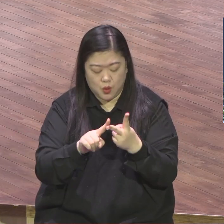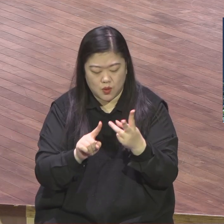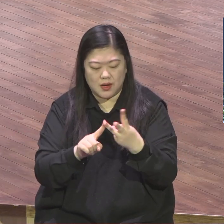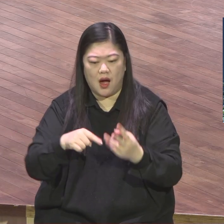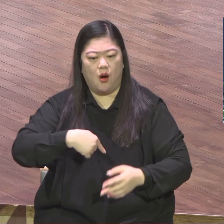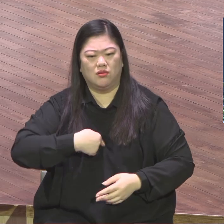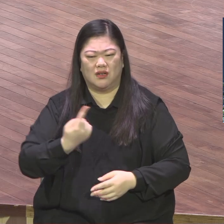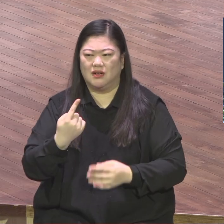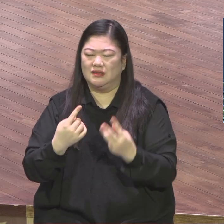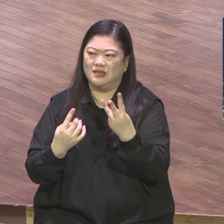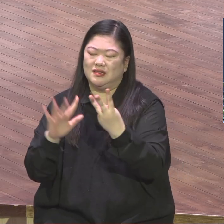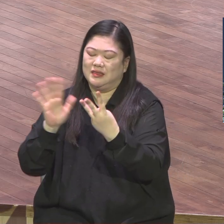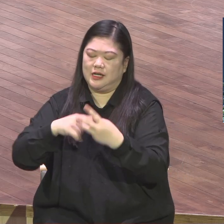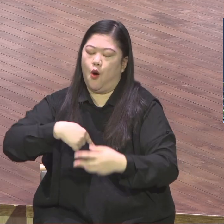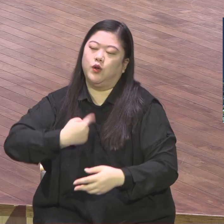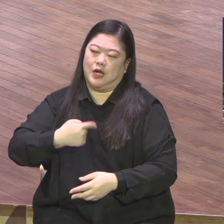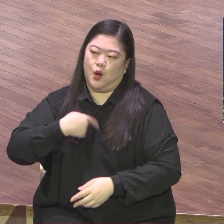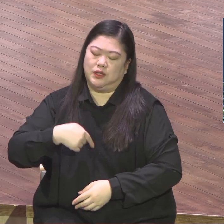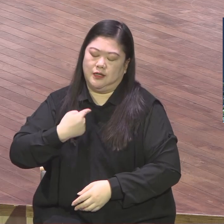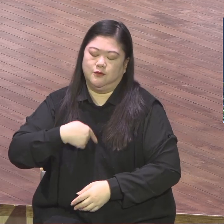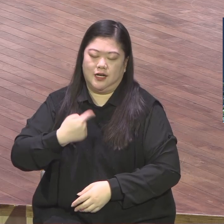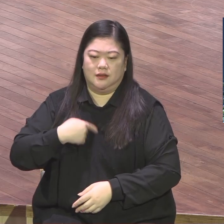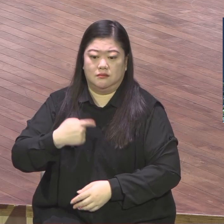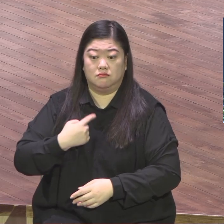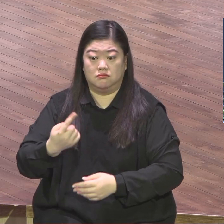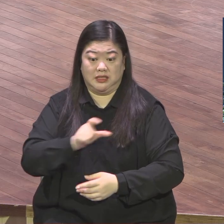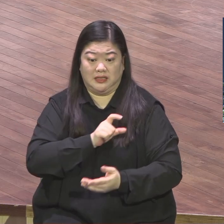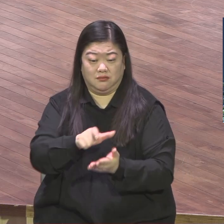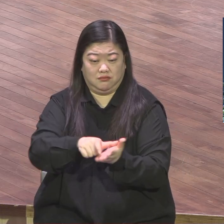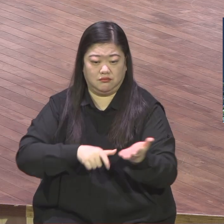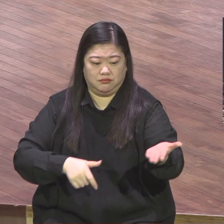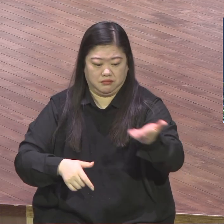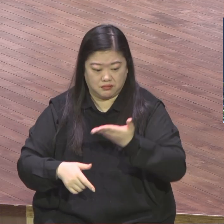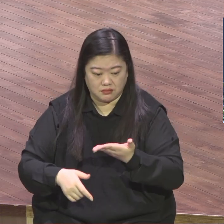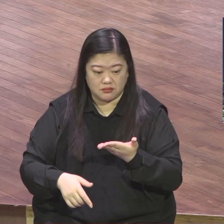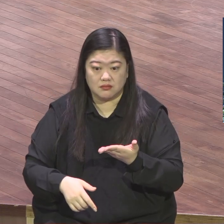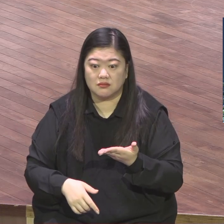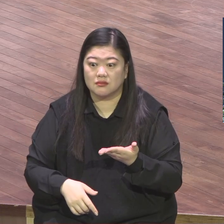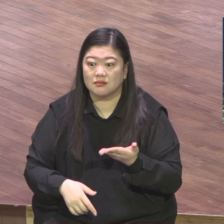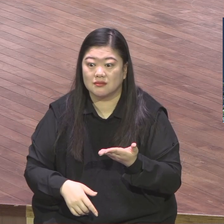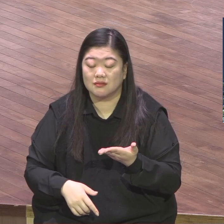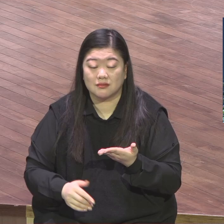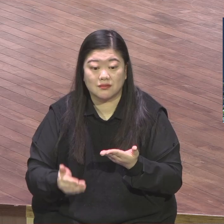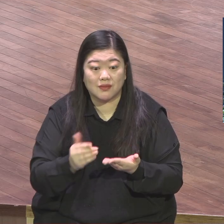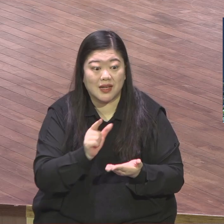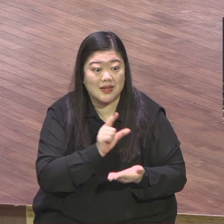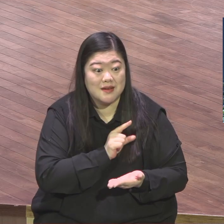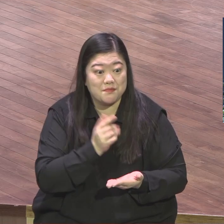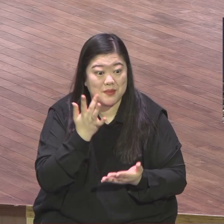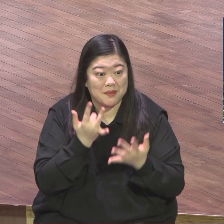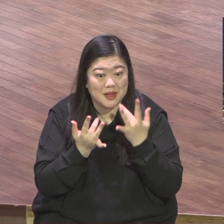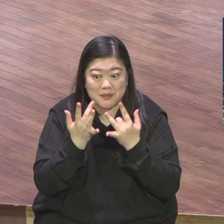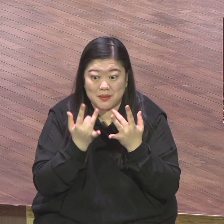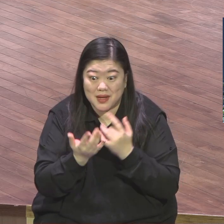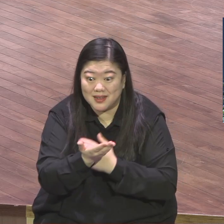구성이 되었습니다 영국의 전승도들은 3일조 시스템 속에 들어오시기 바랍니다